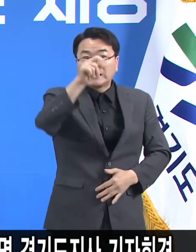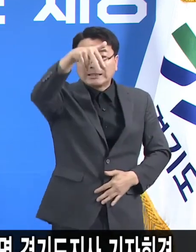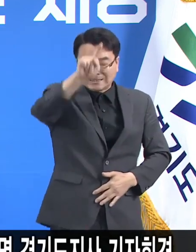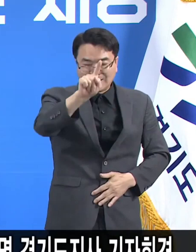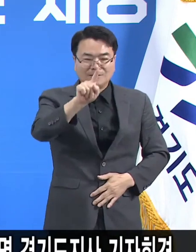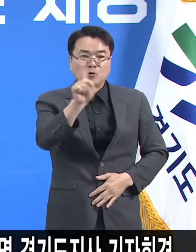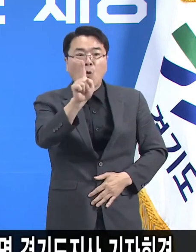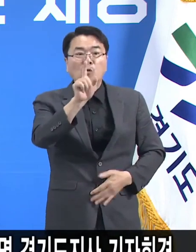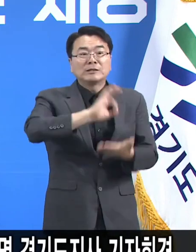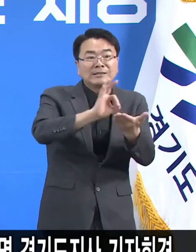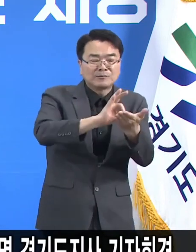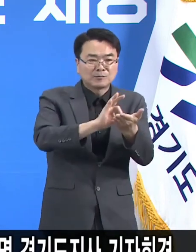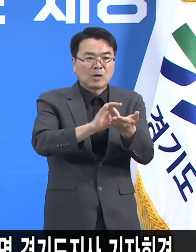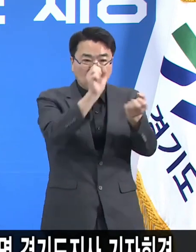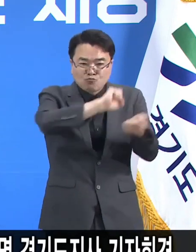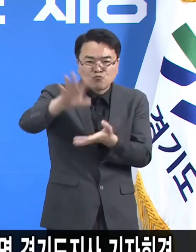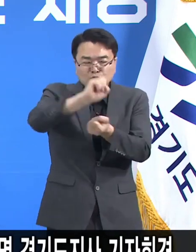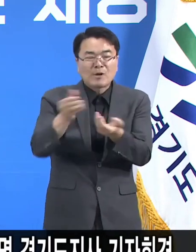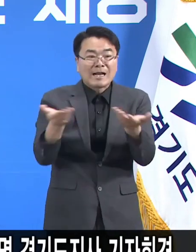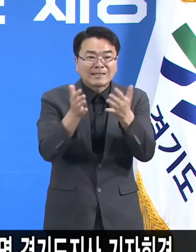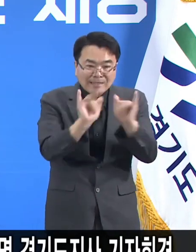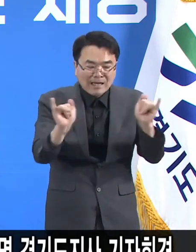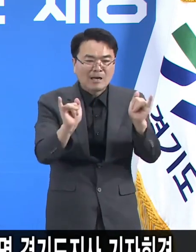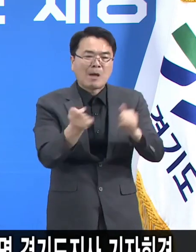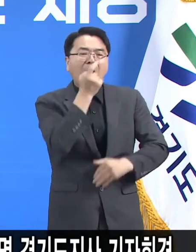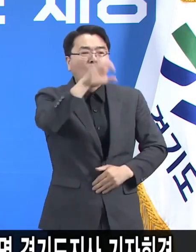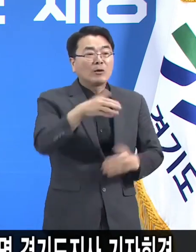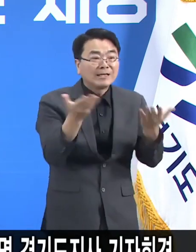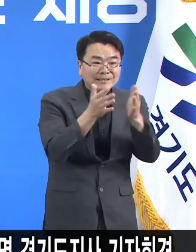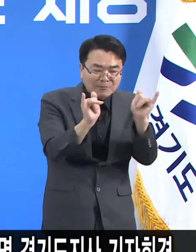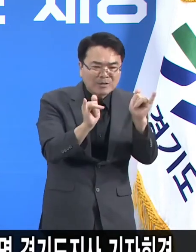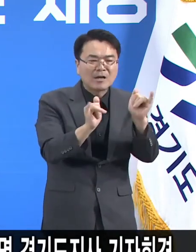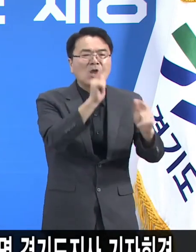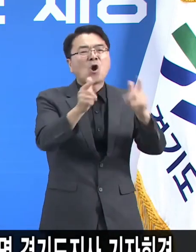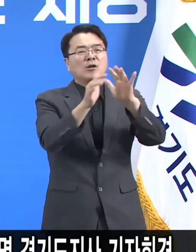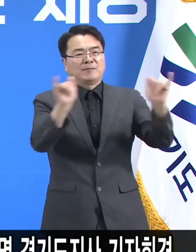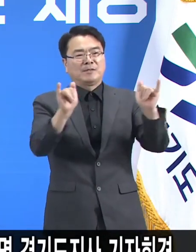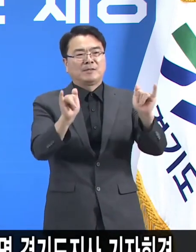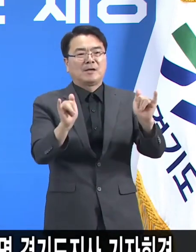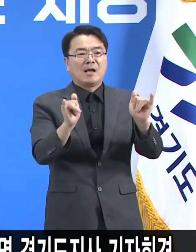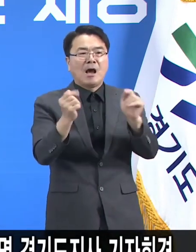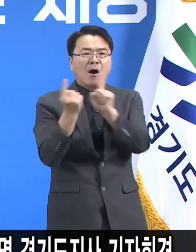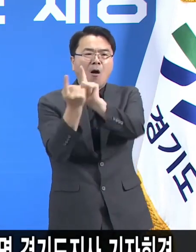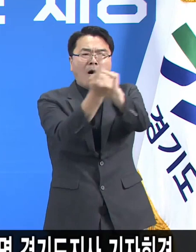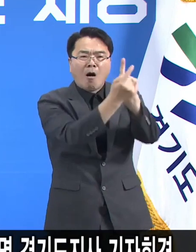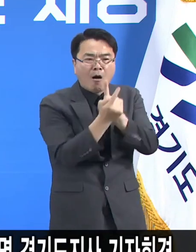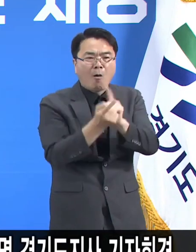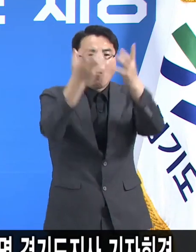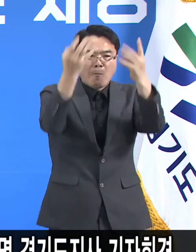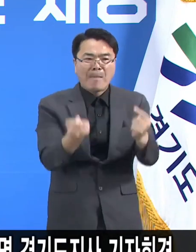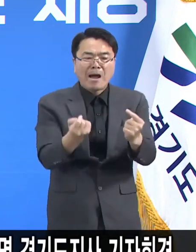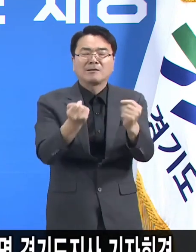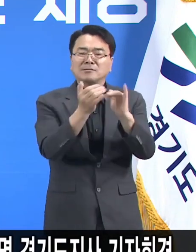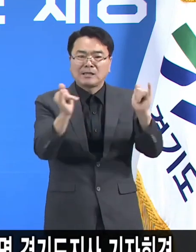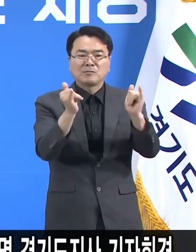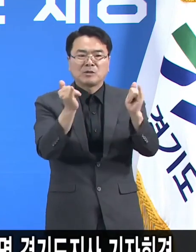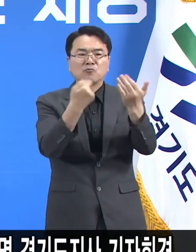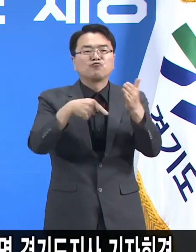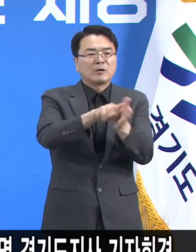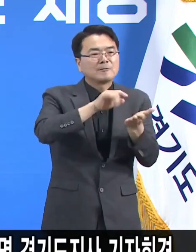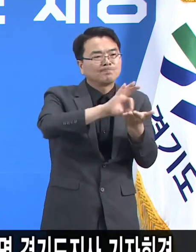운수 종사자, 택배기사, 환경미화원 등등 대민접촉이 많은 직군을 대상으로 우선